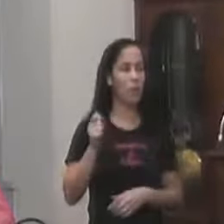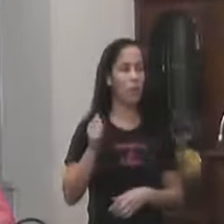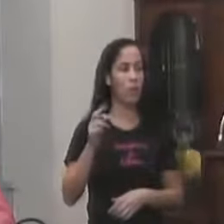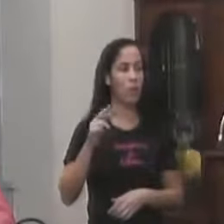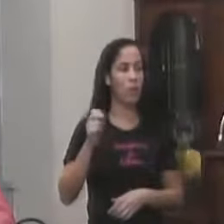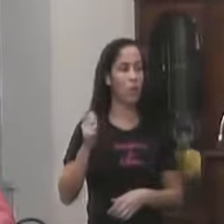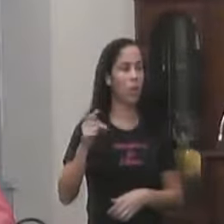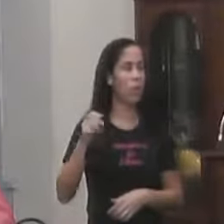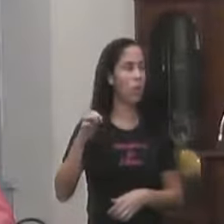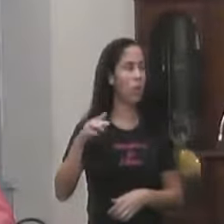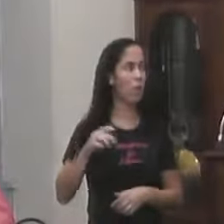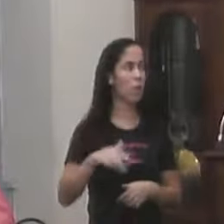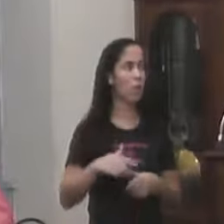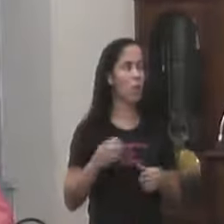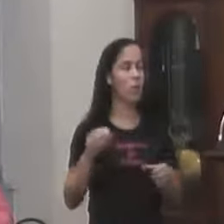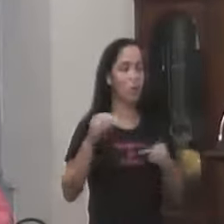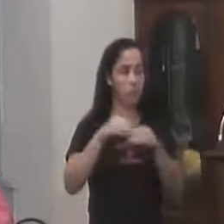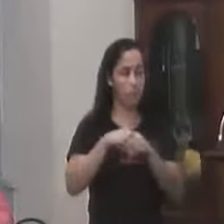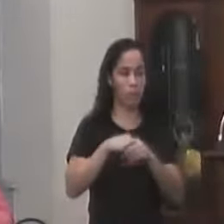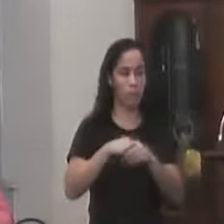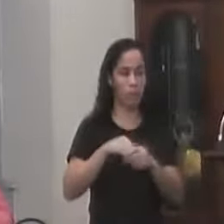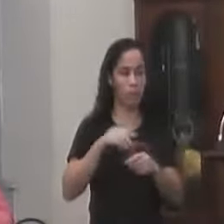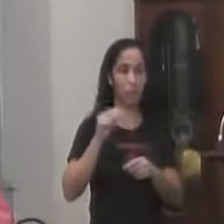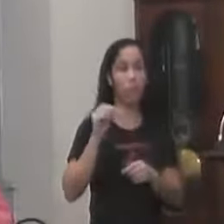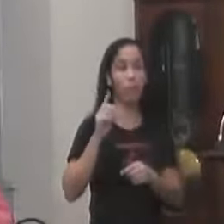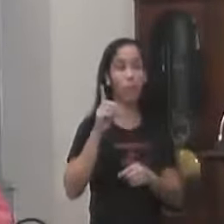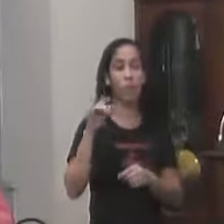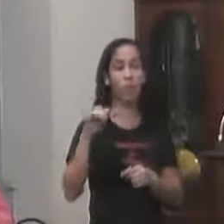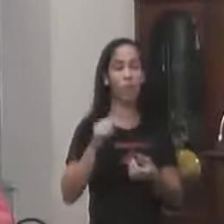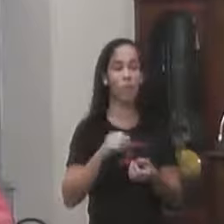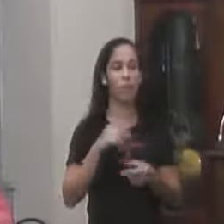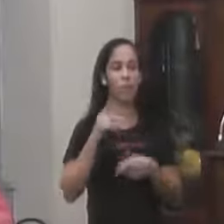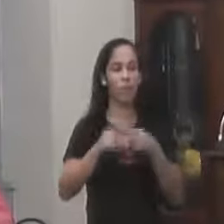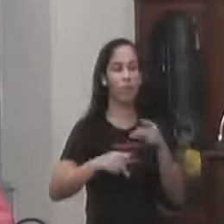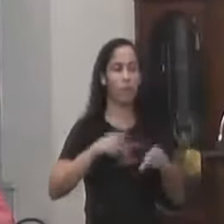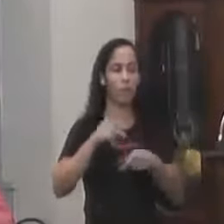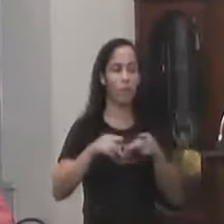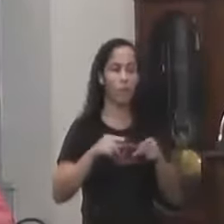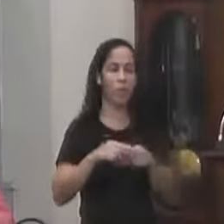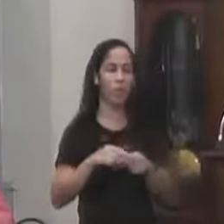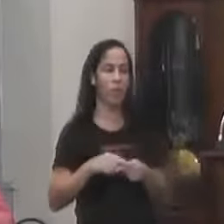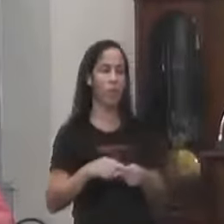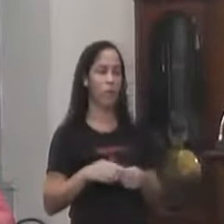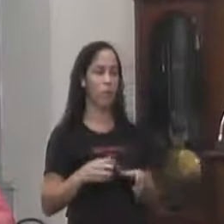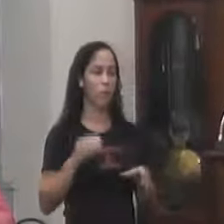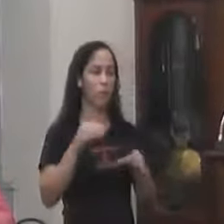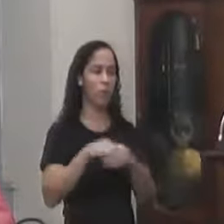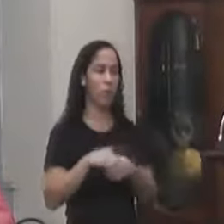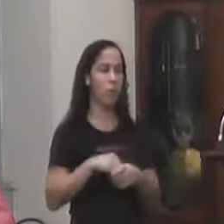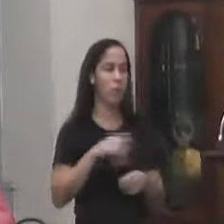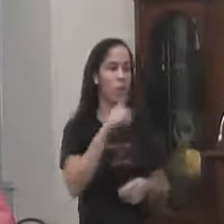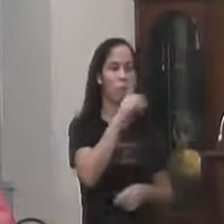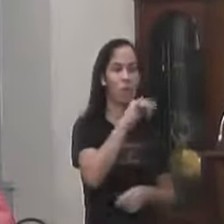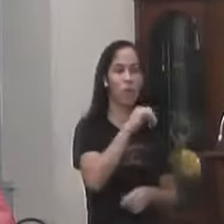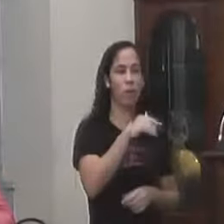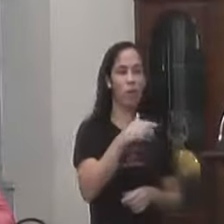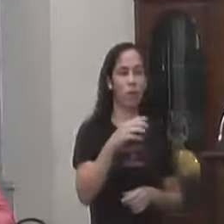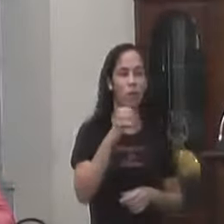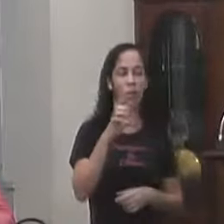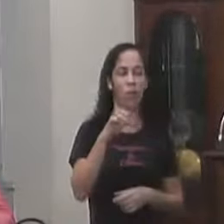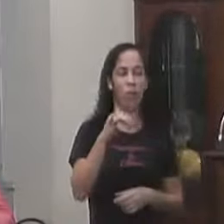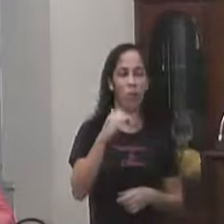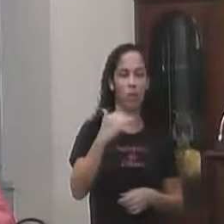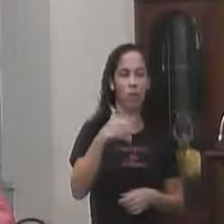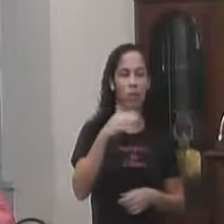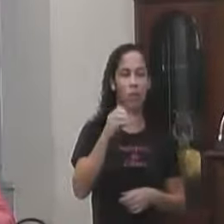Porque eleição Se decide no dia O povo A votação É no dia da eleição Ali